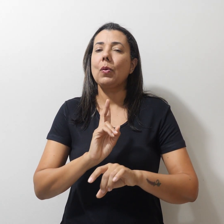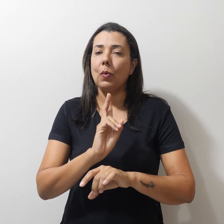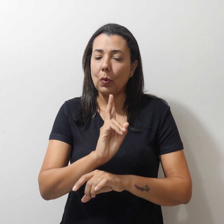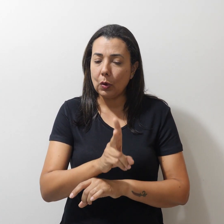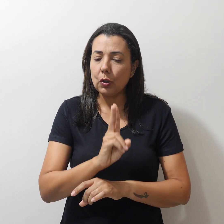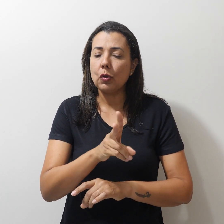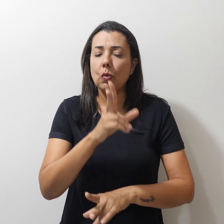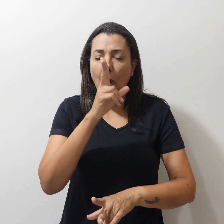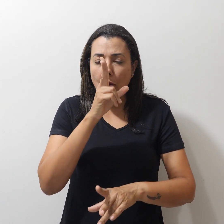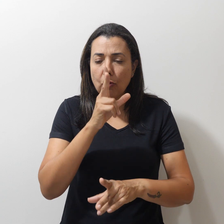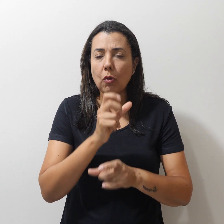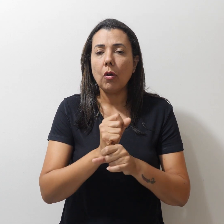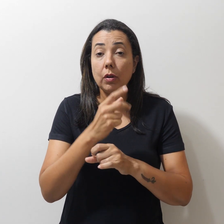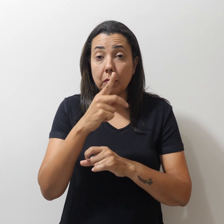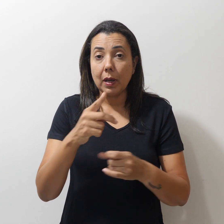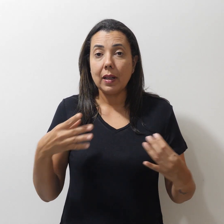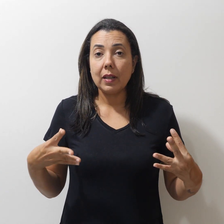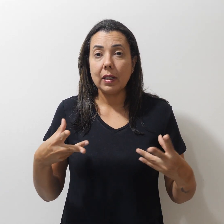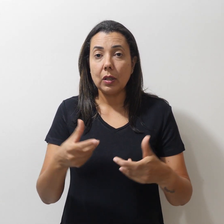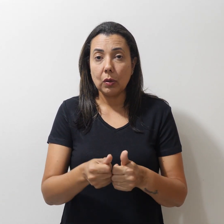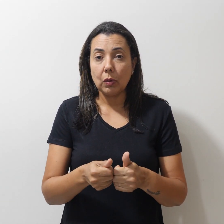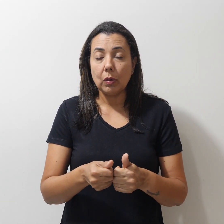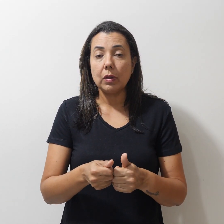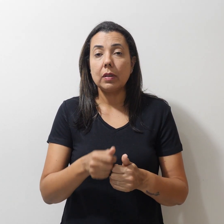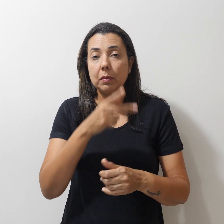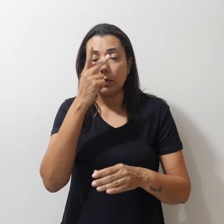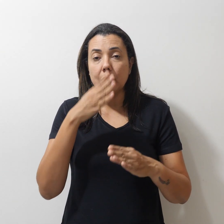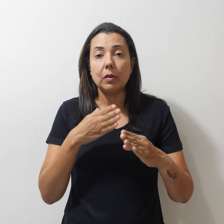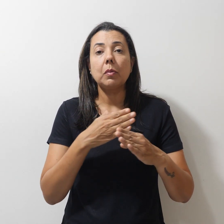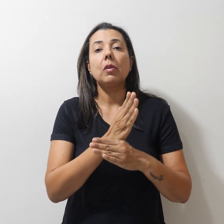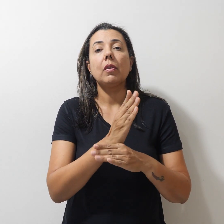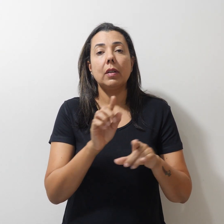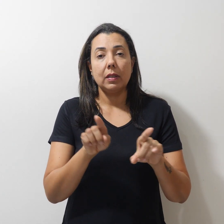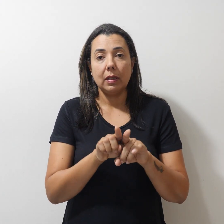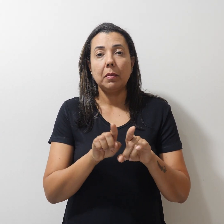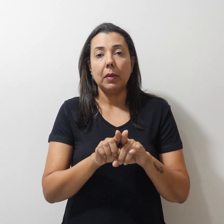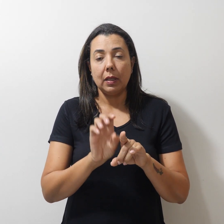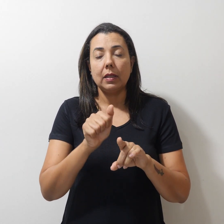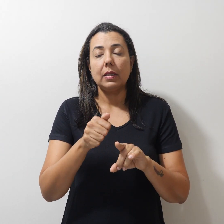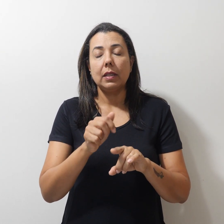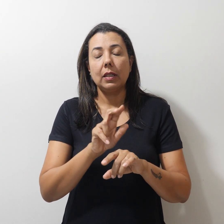firmes para que todos os demais aprovados também sejam nomeados.